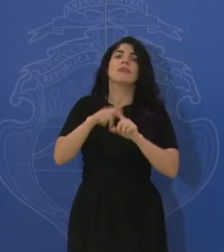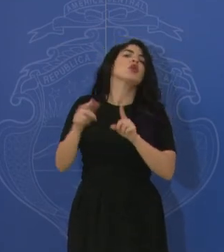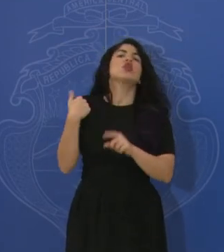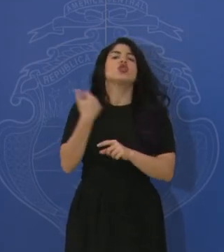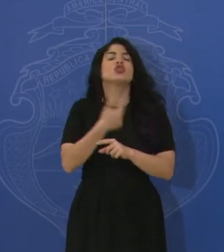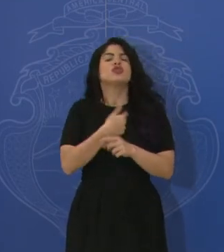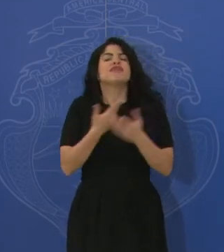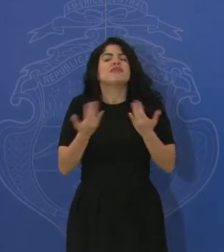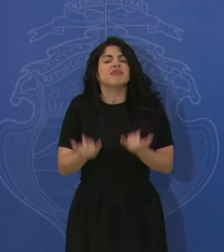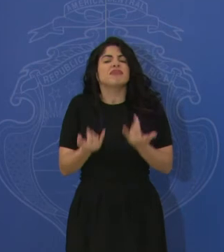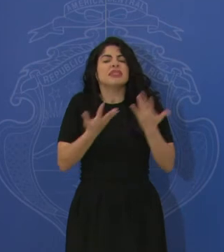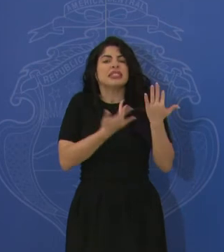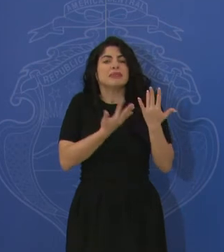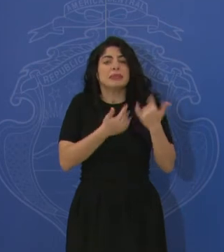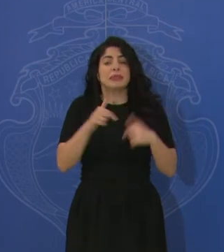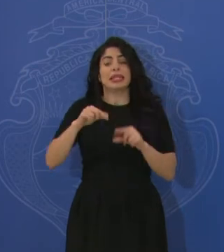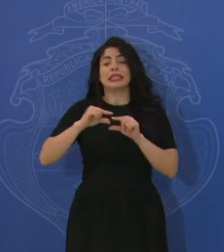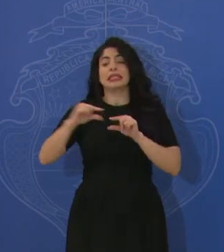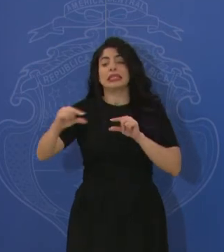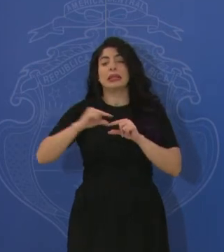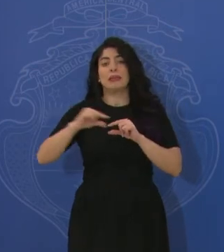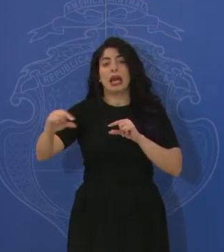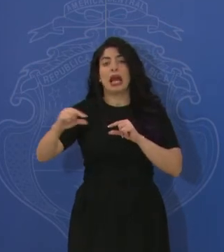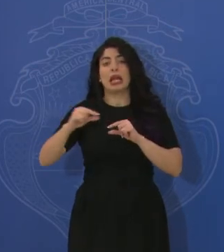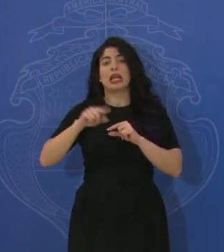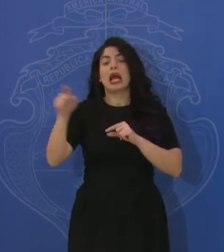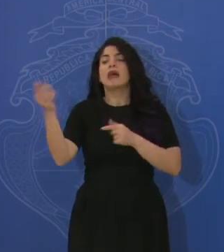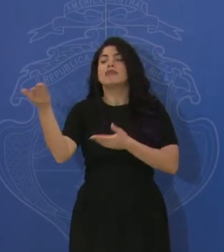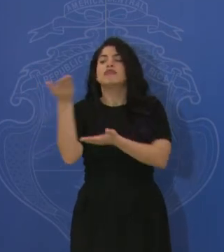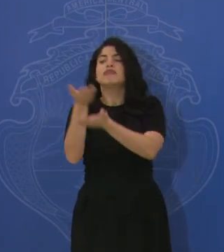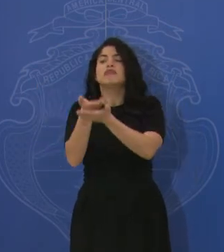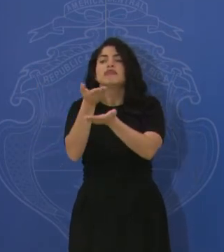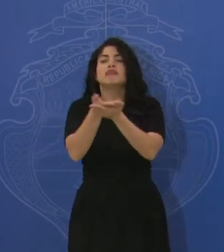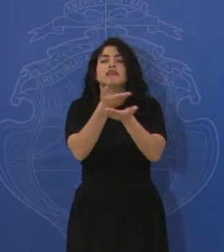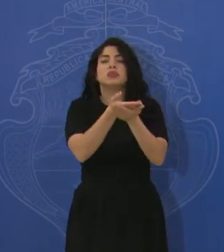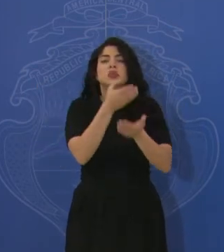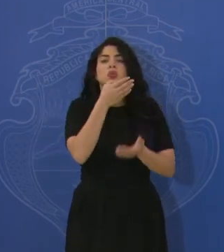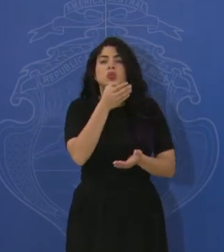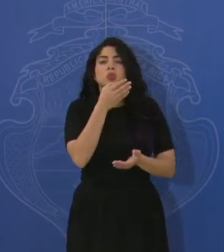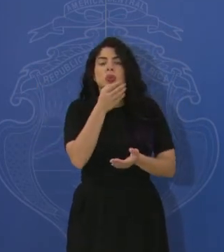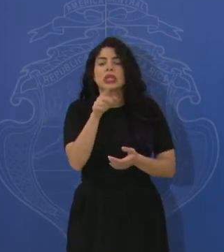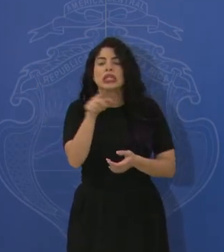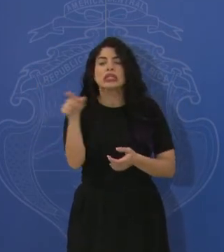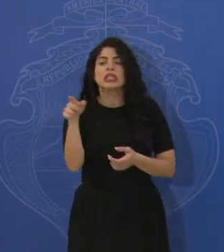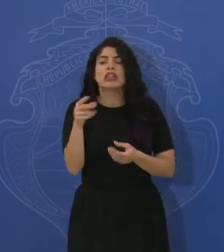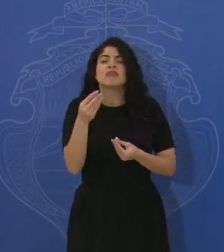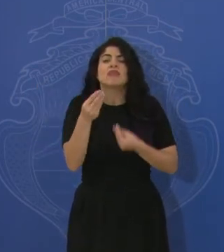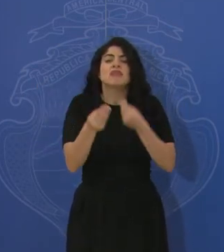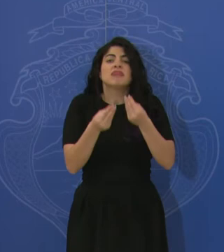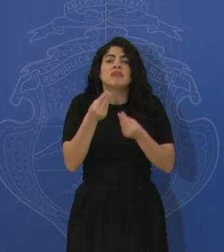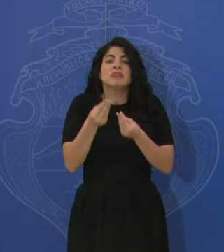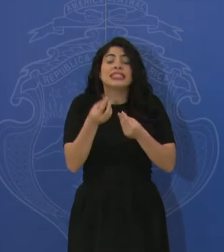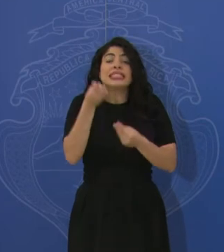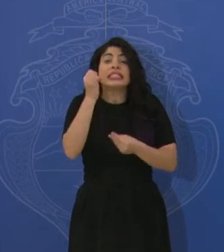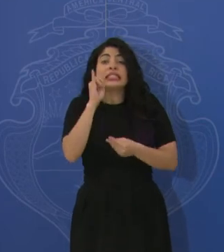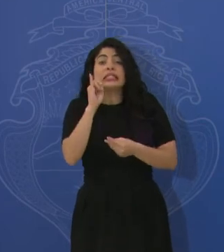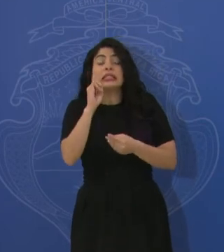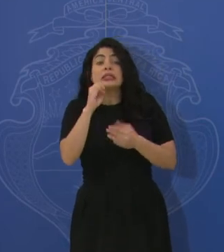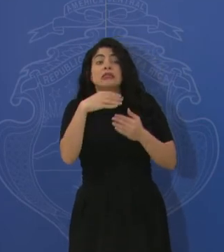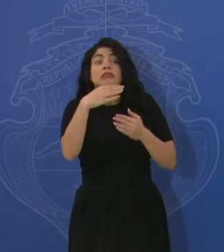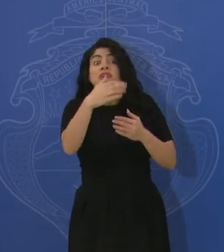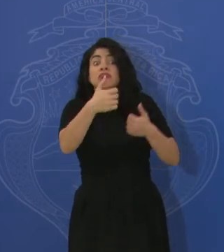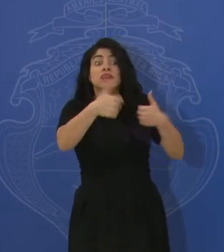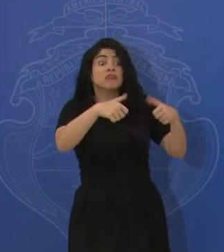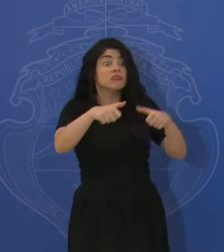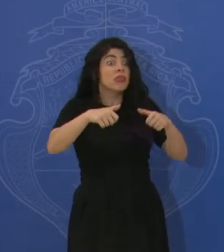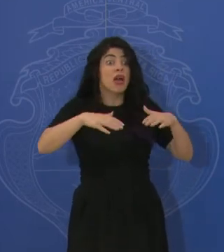estamos esperando que en esta semana vengan algunas observaciones que podrían tener que ver sobre qué hacer en algunos casos donde el consenso